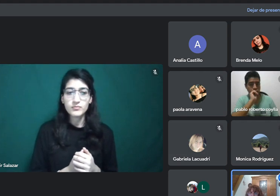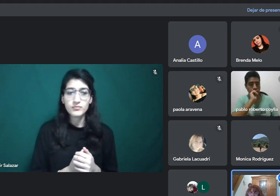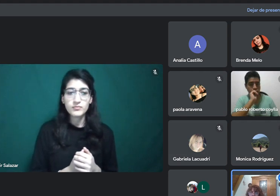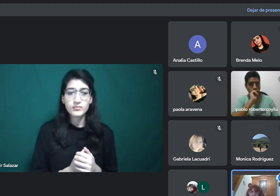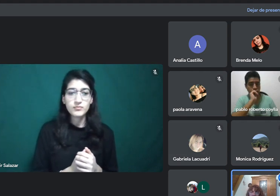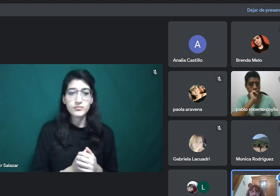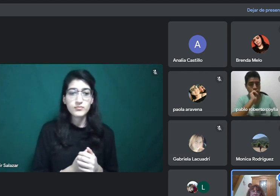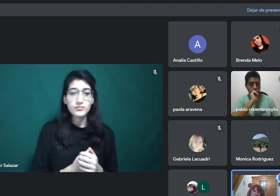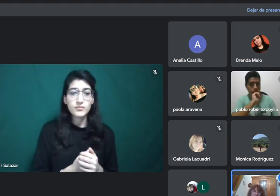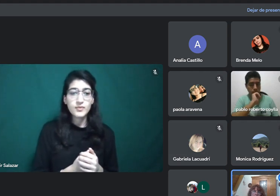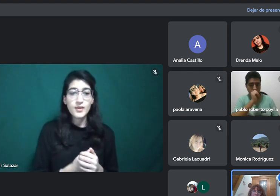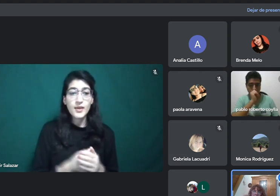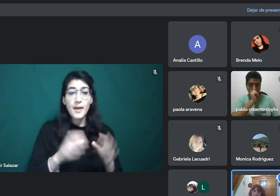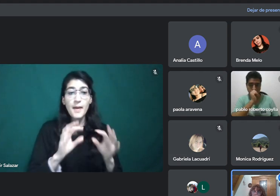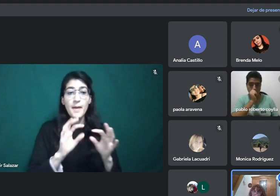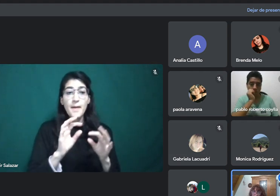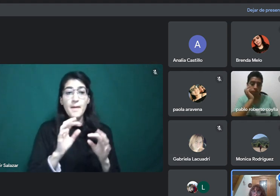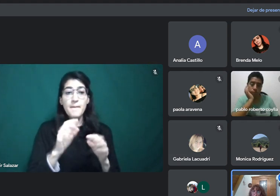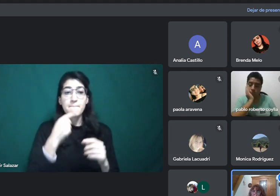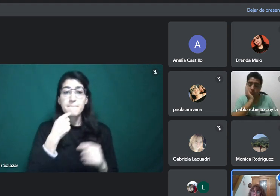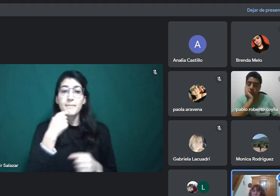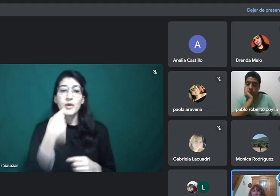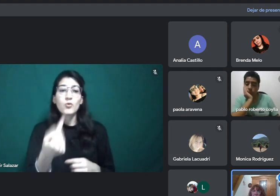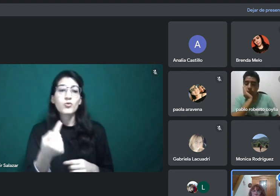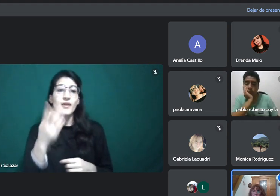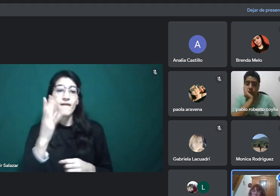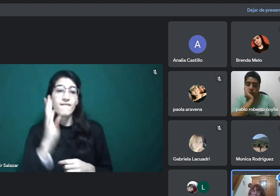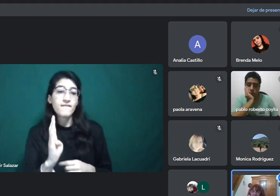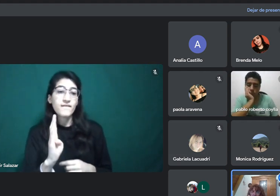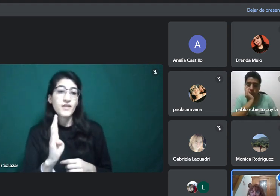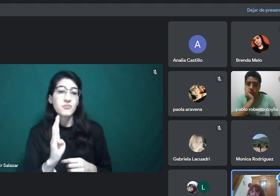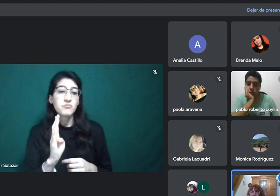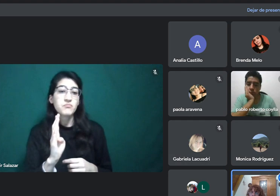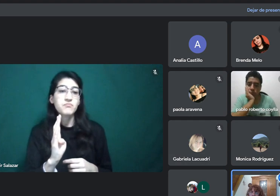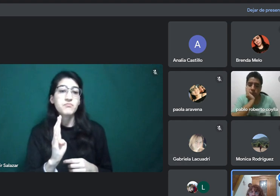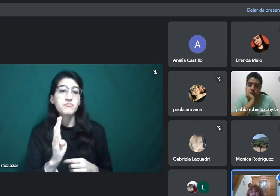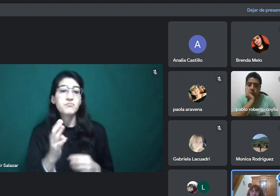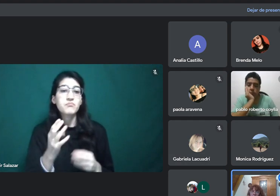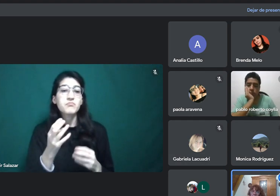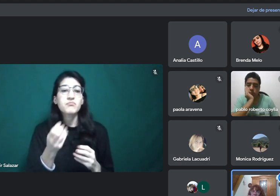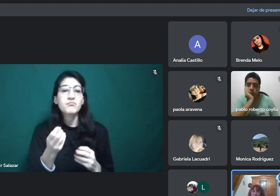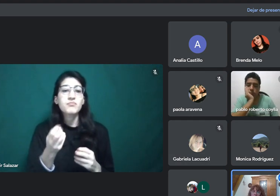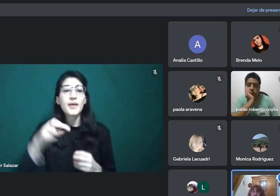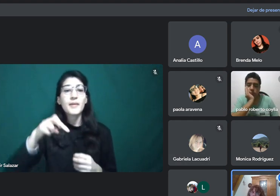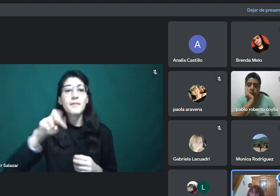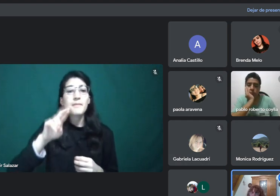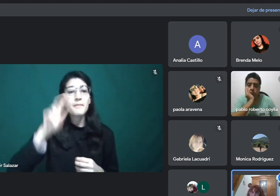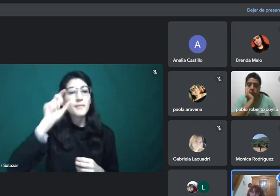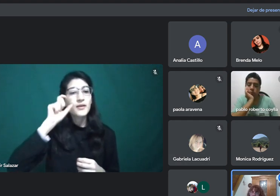oración? Cópialas y tradúcelas. ¿Cuáles serían las preposiciones en esta oración?